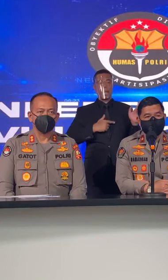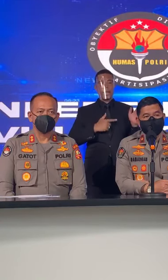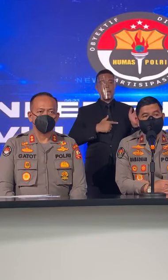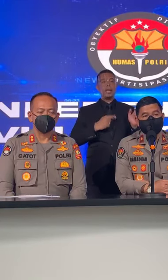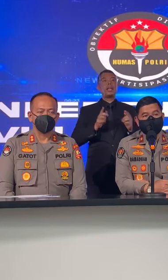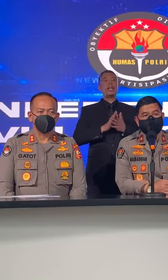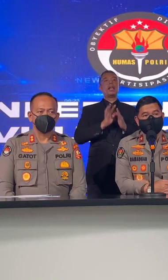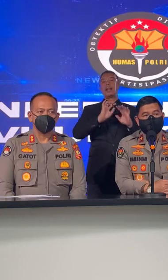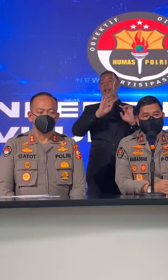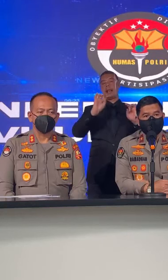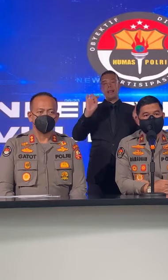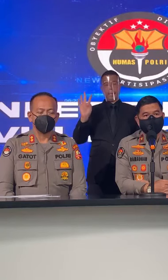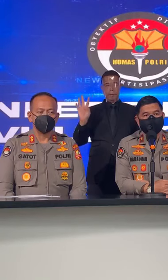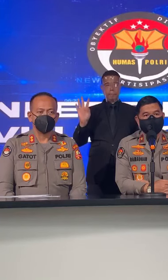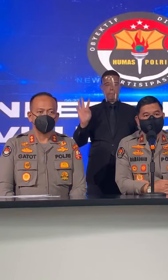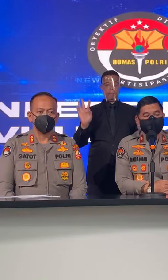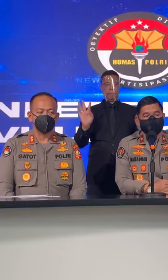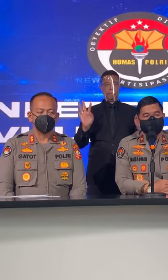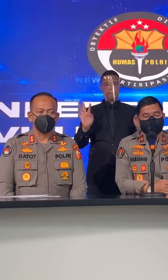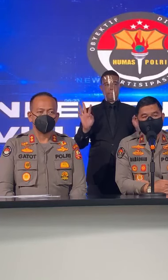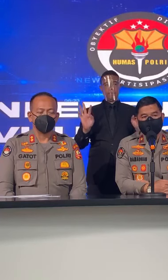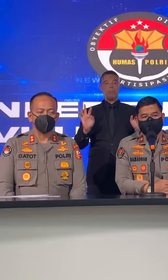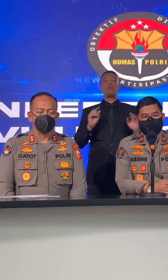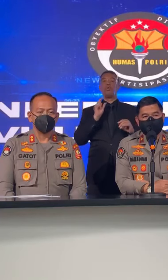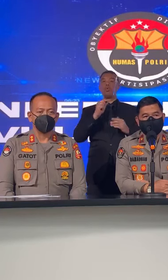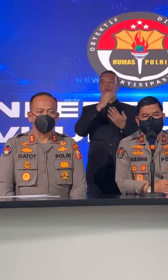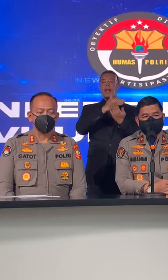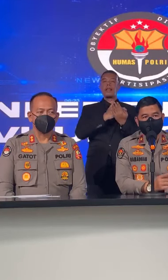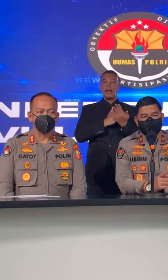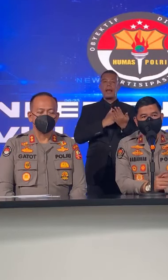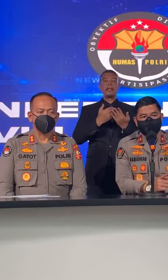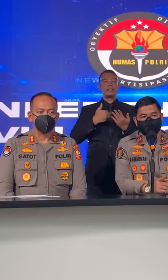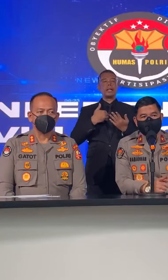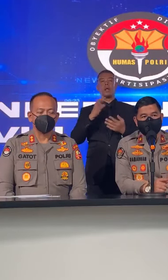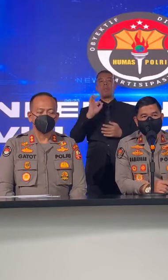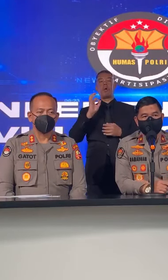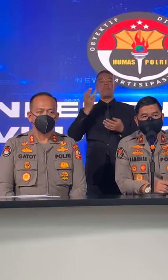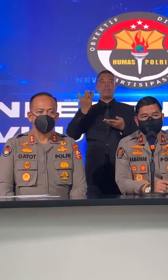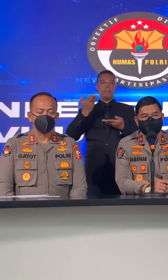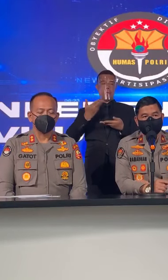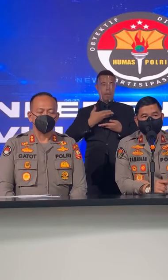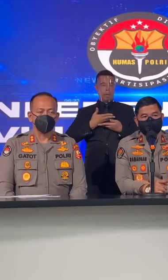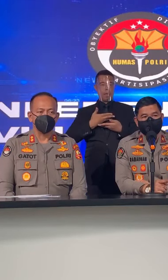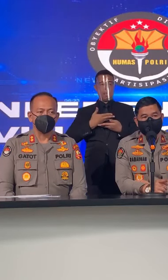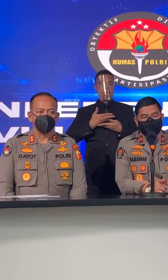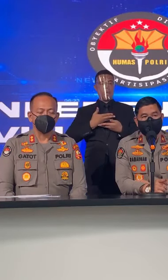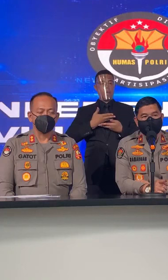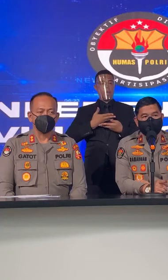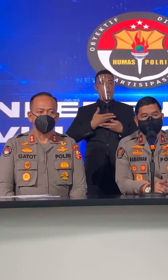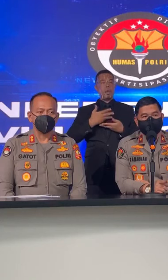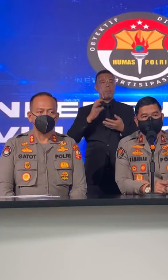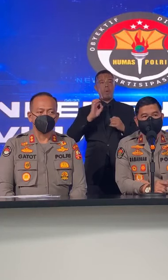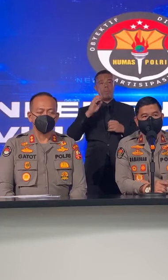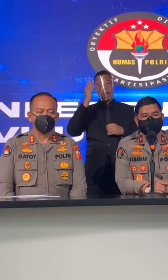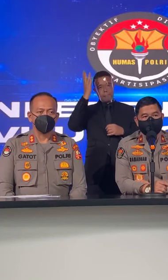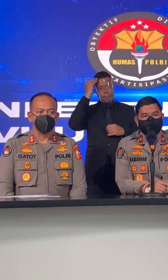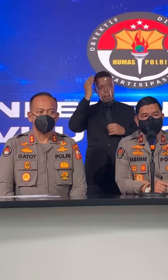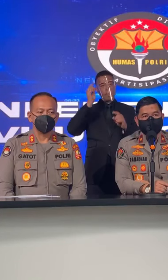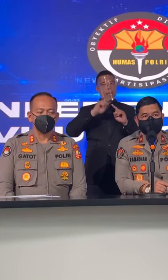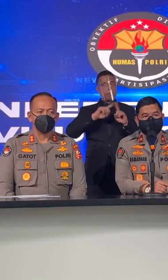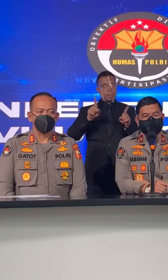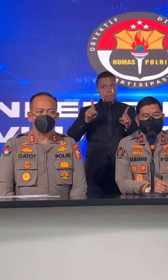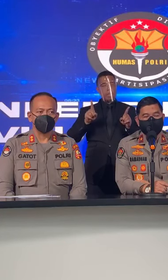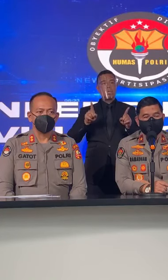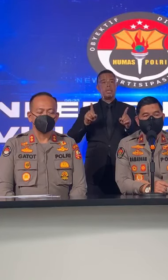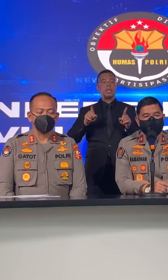Dan Stakeholder Yang ada Tentu Datanya Saya Belum Begitu Apal Tapi